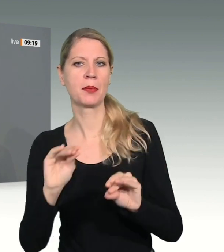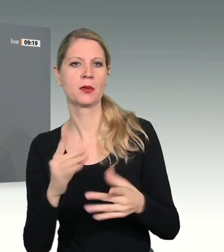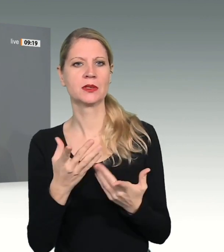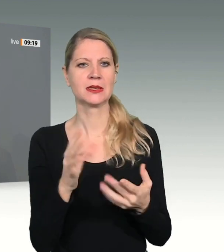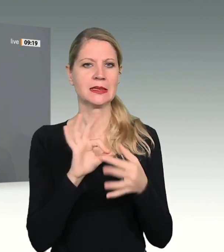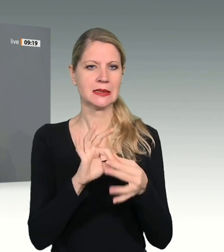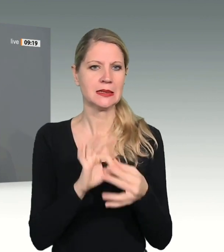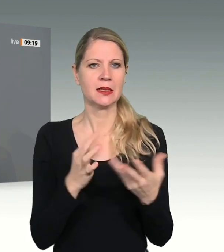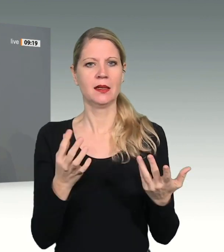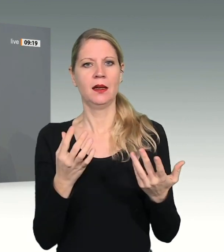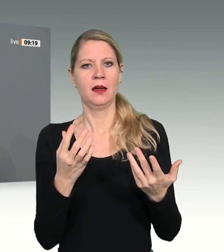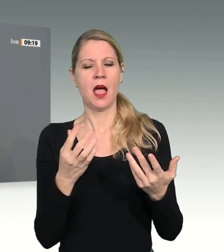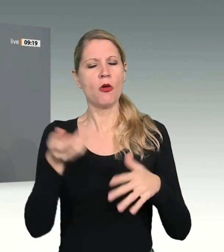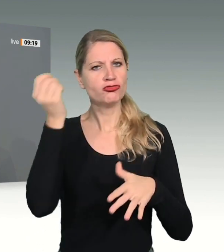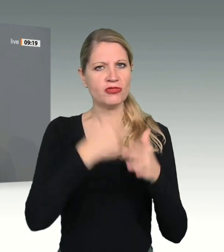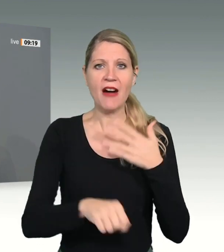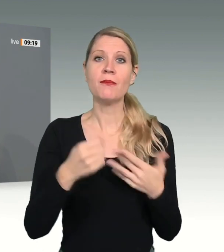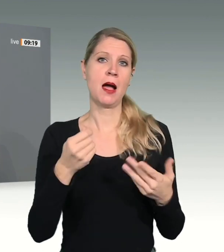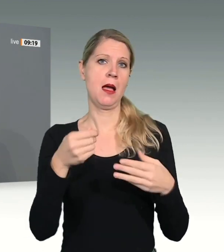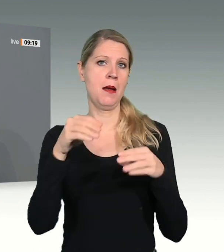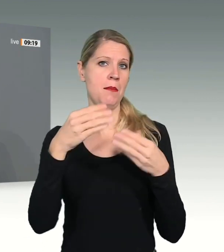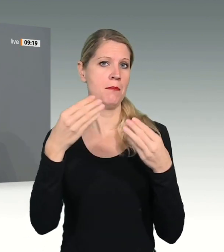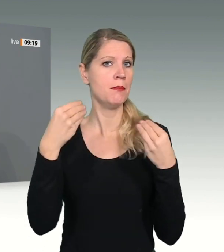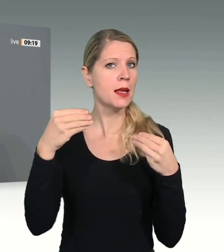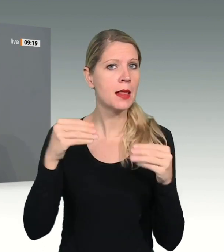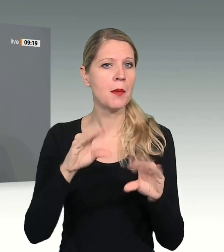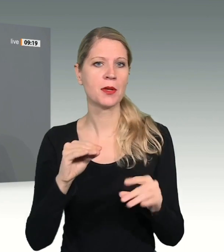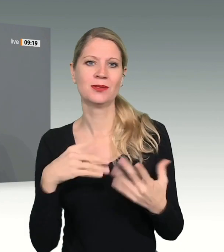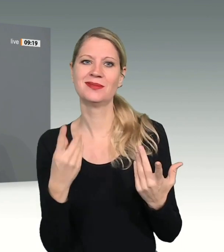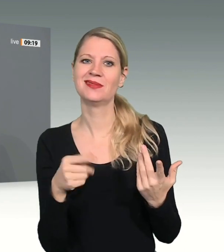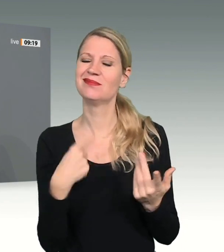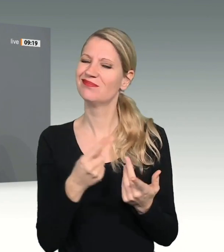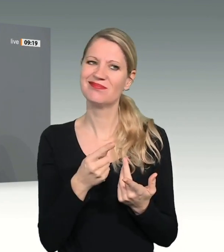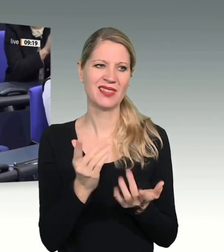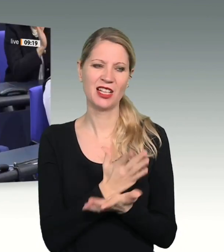auch hier den Anfängen wehren. Auch wenn sich